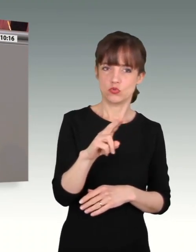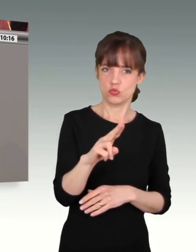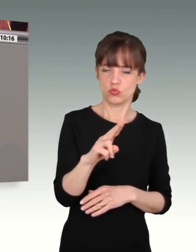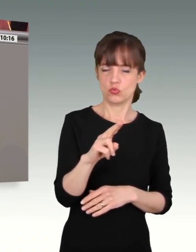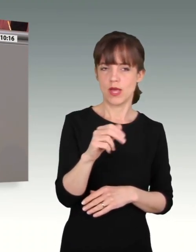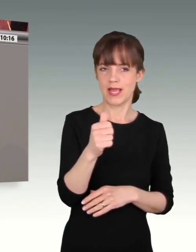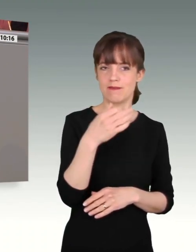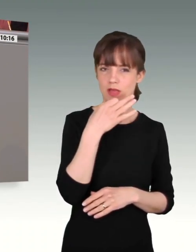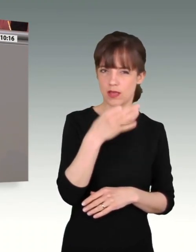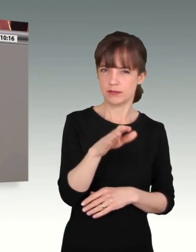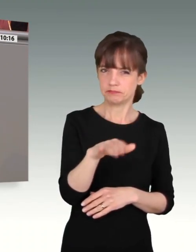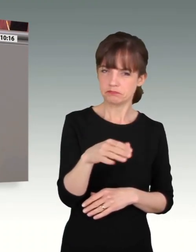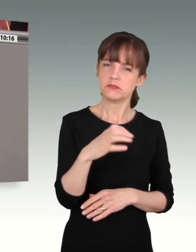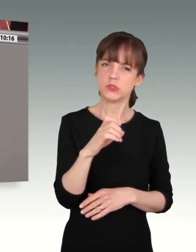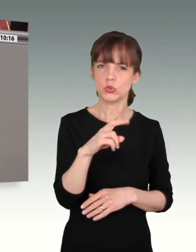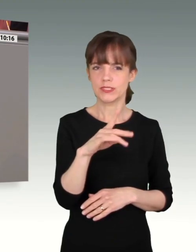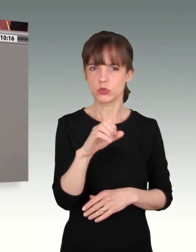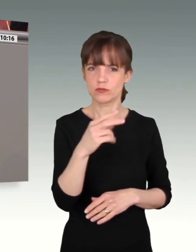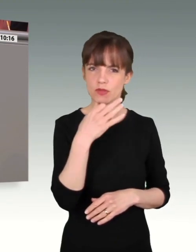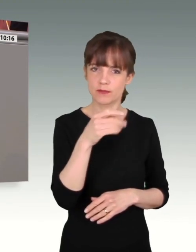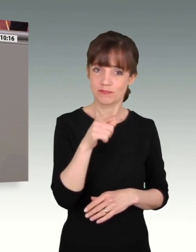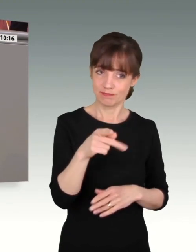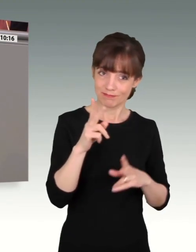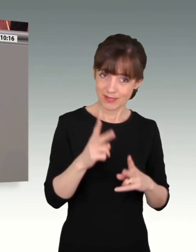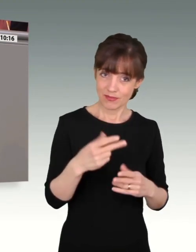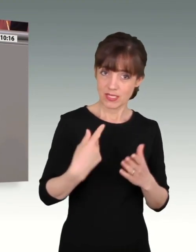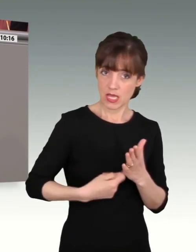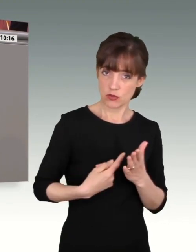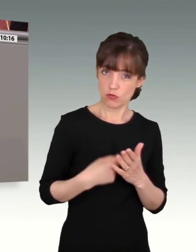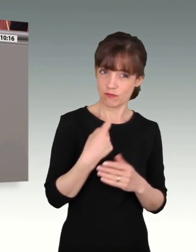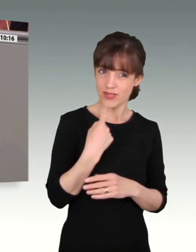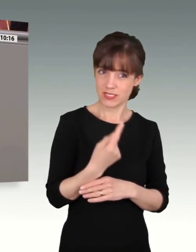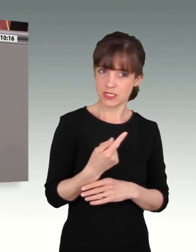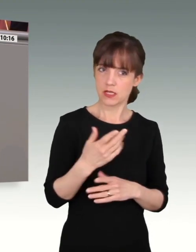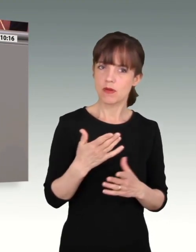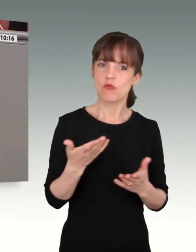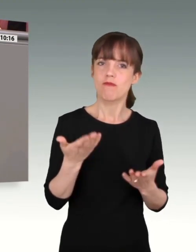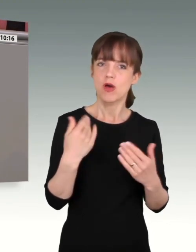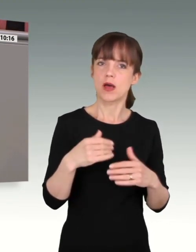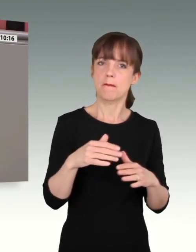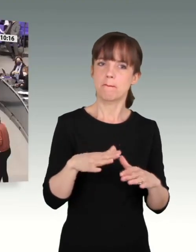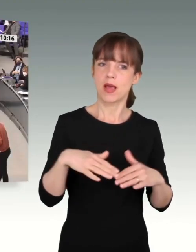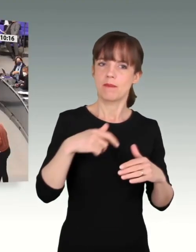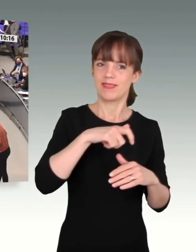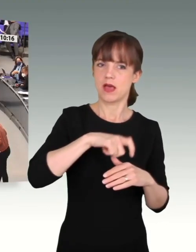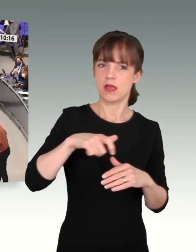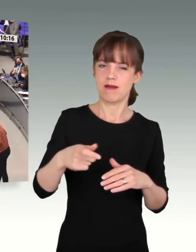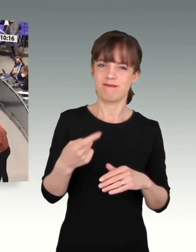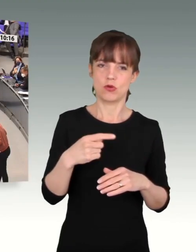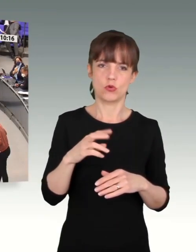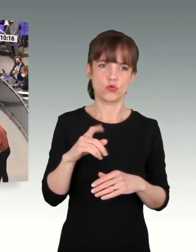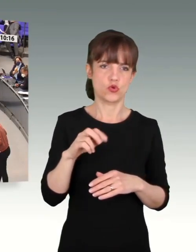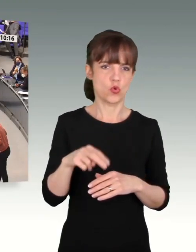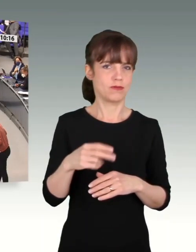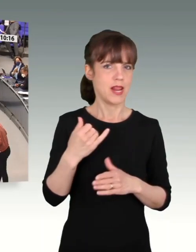Sie haben genau in den Bundestag gerettet, weil er in der Truppe keine Perspektive mehr